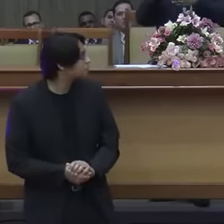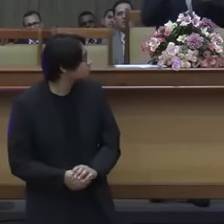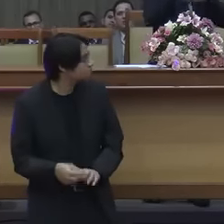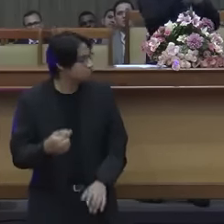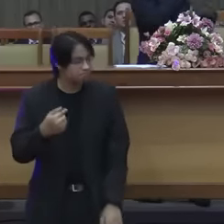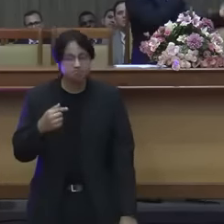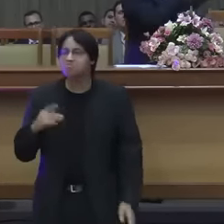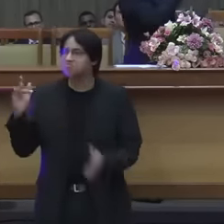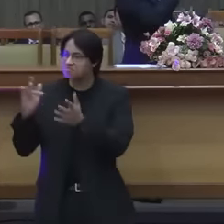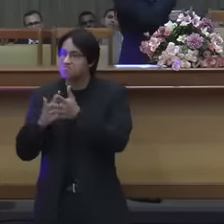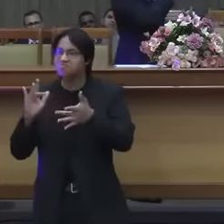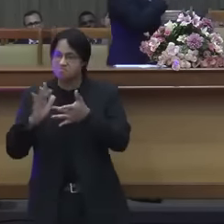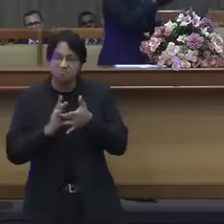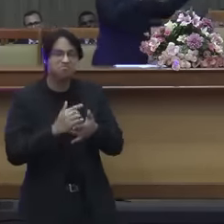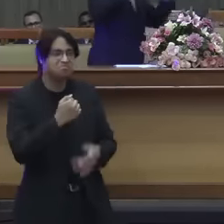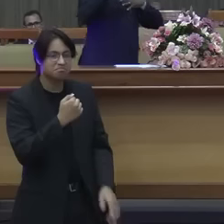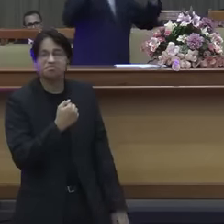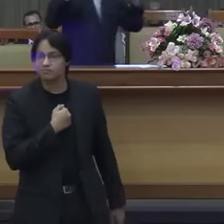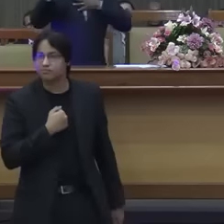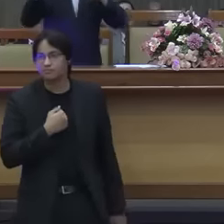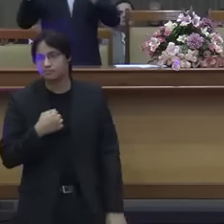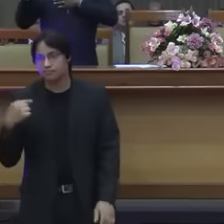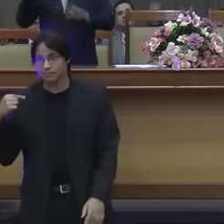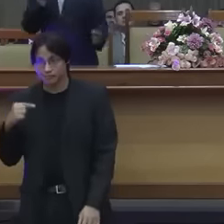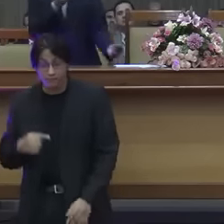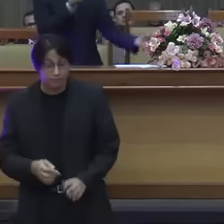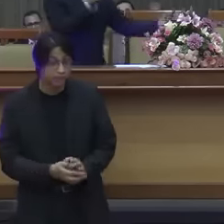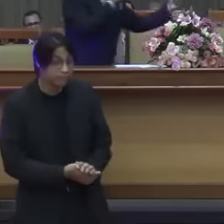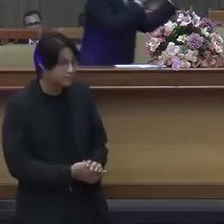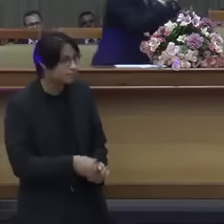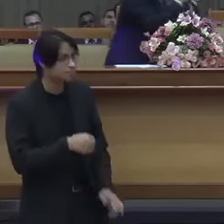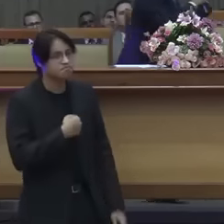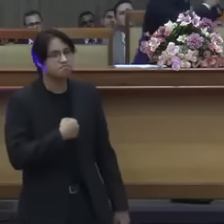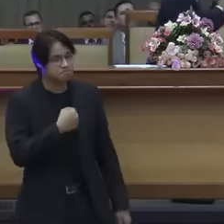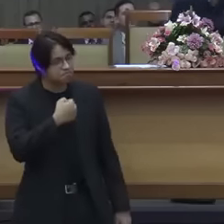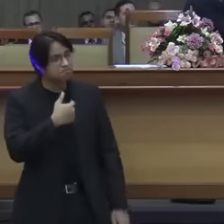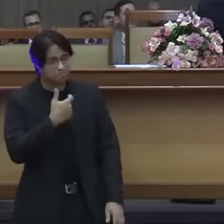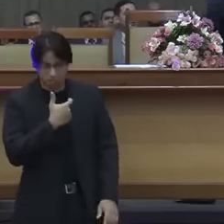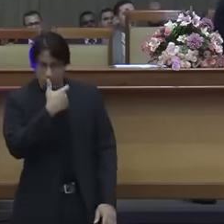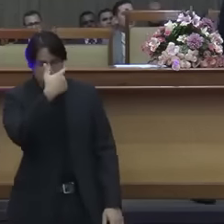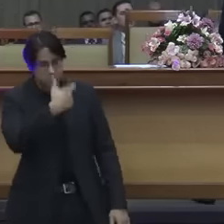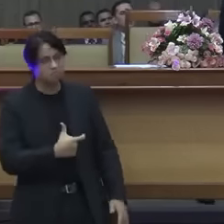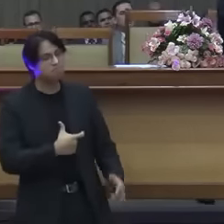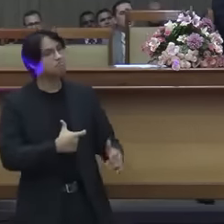eis aqui quem é maior